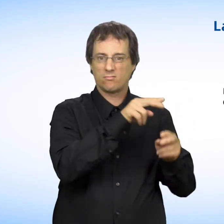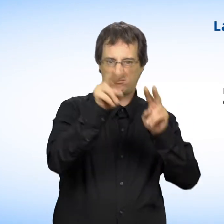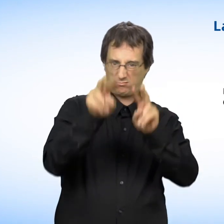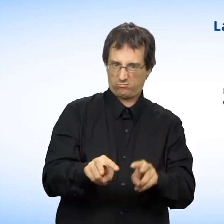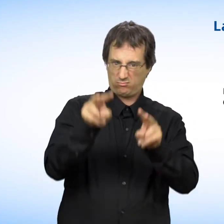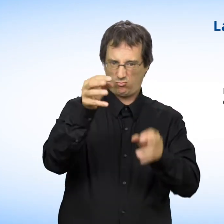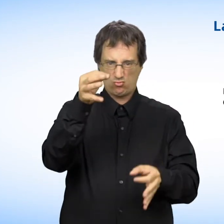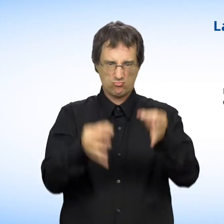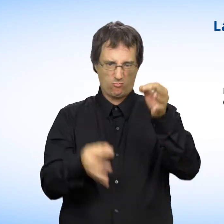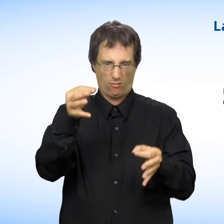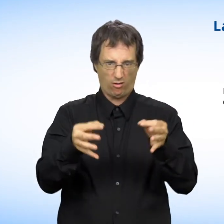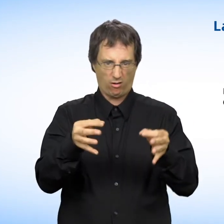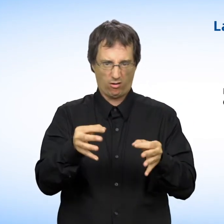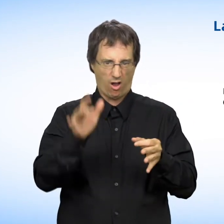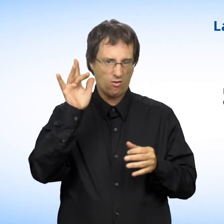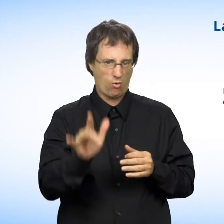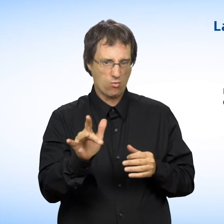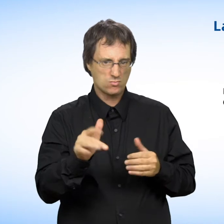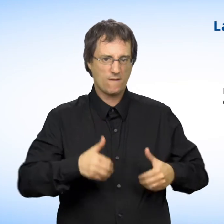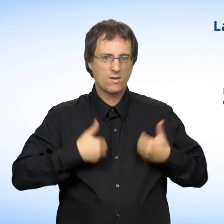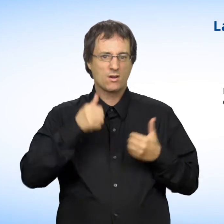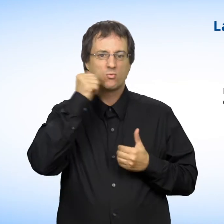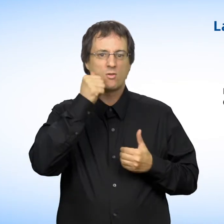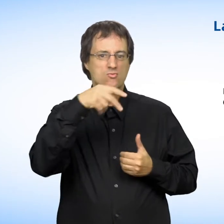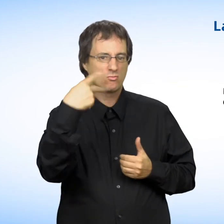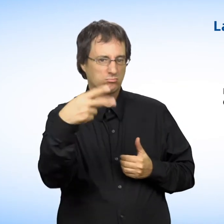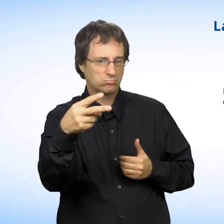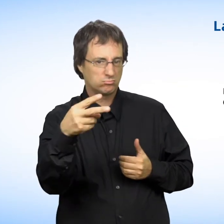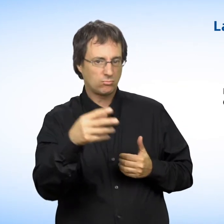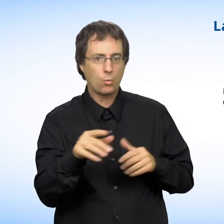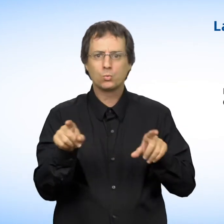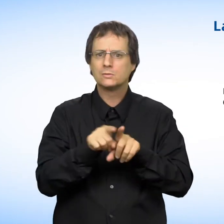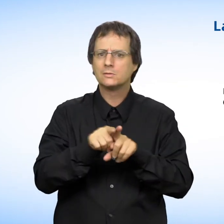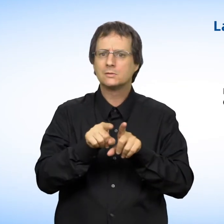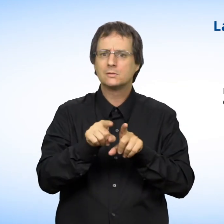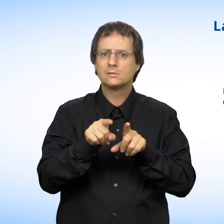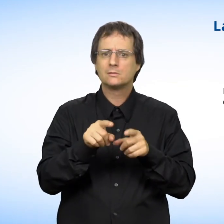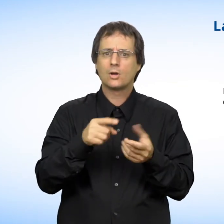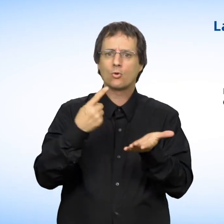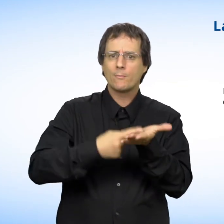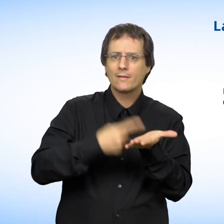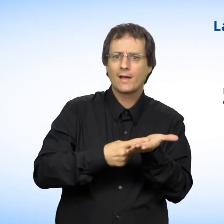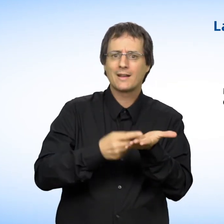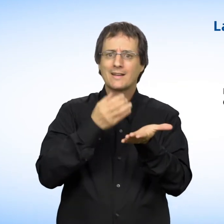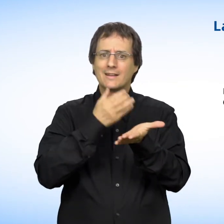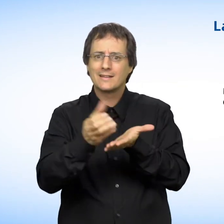De même, vous ne pouvez être la cible de commentaires ou de comportements offensants et répétés